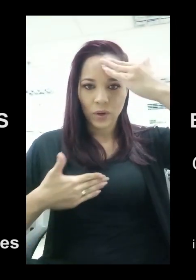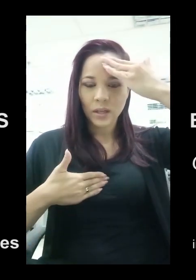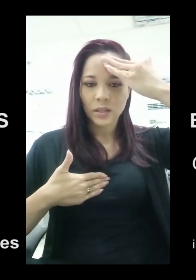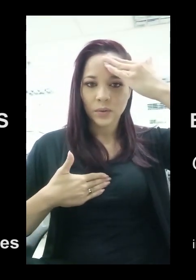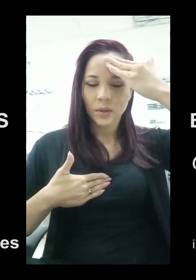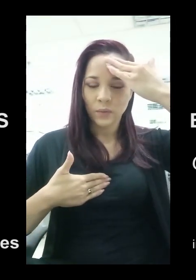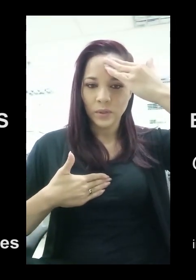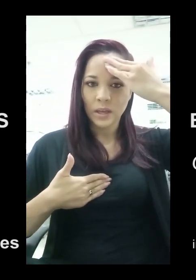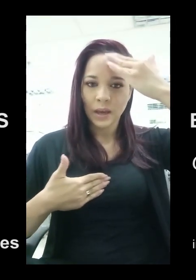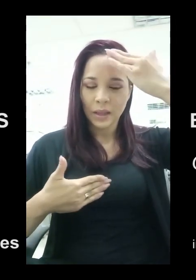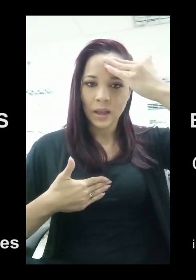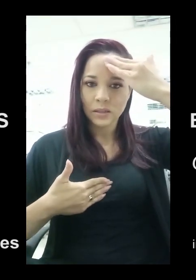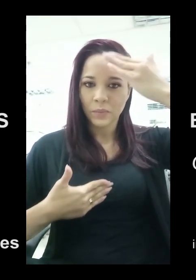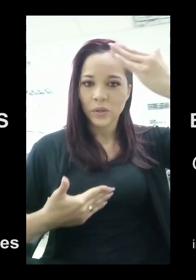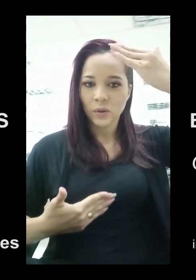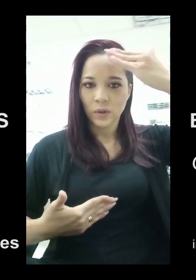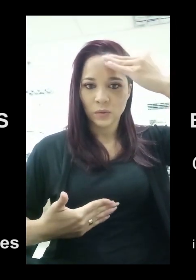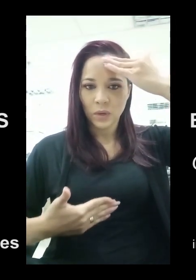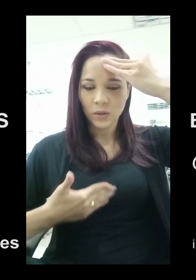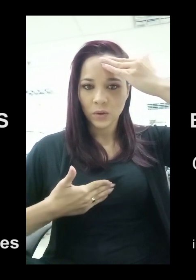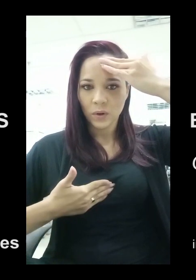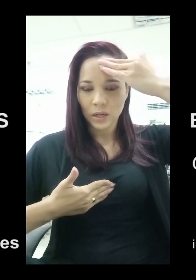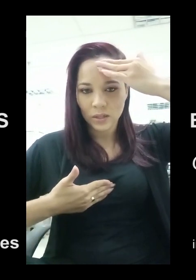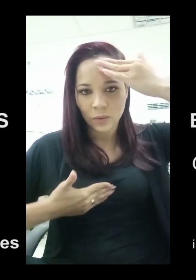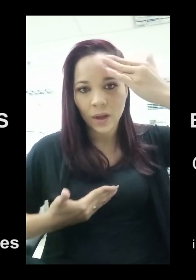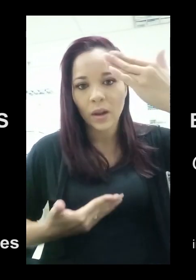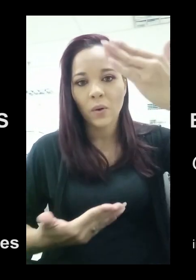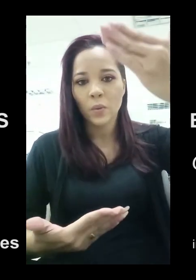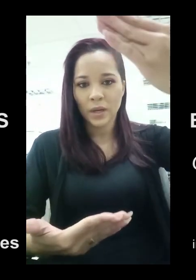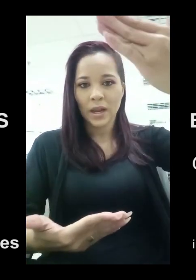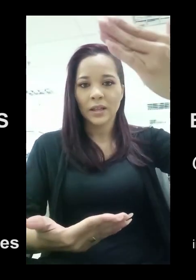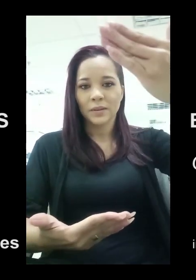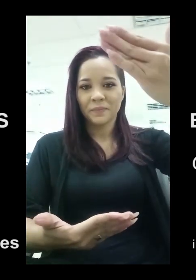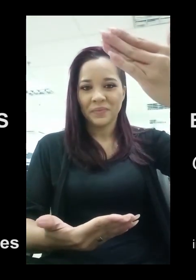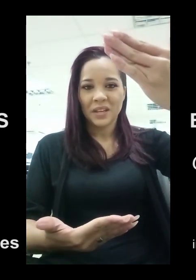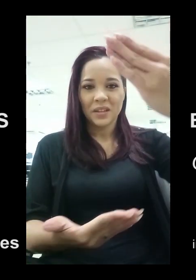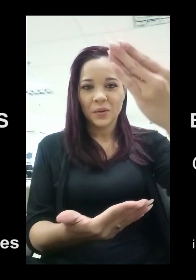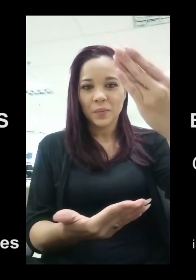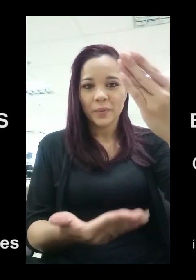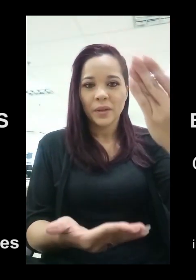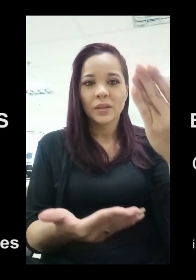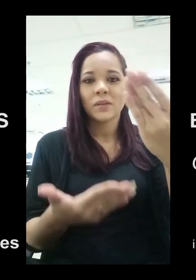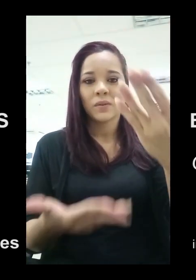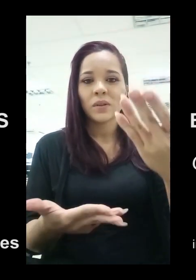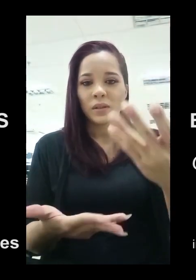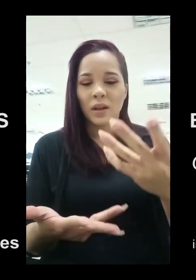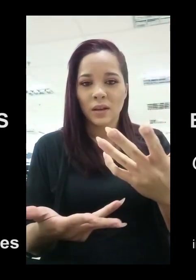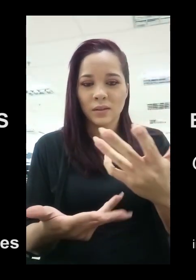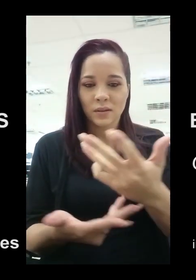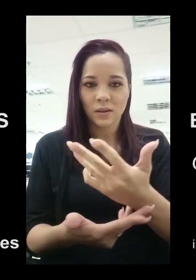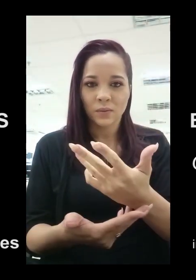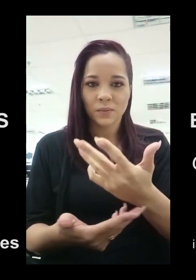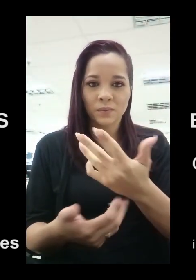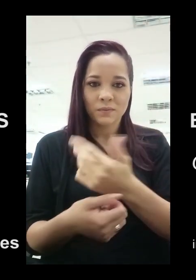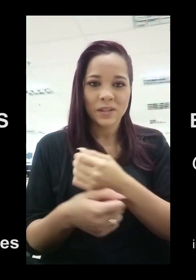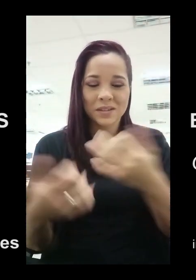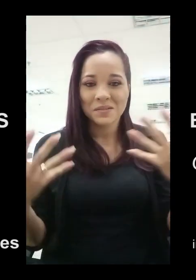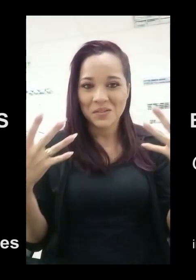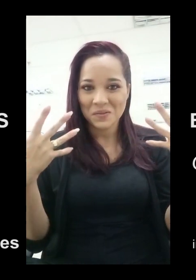coração. Então você agradece a pessoa de mente e o coração a ela, obrigado. Então pra mim esses dois sinais são assim os